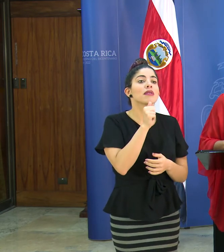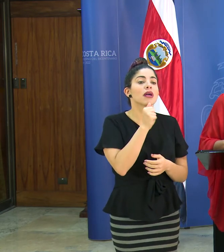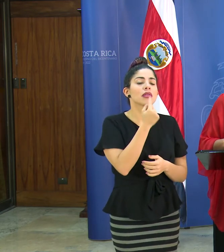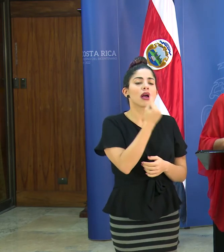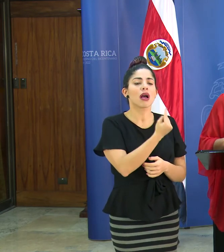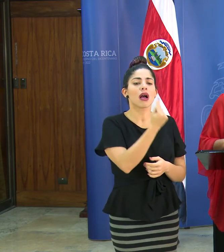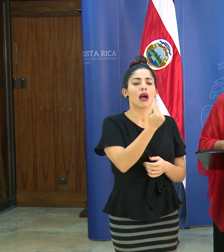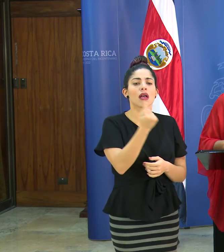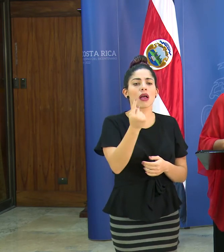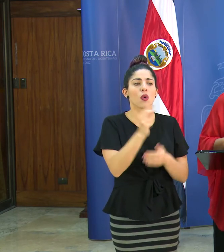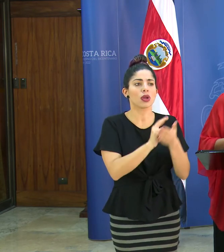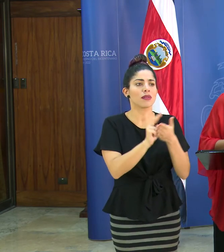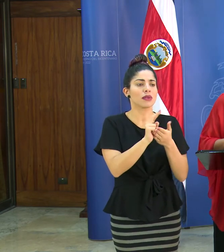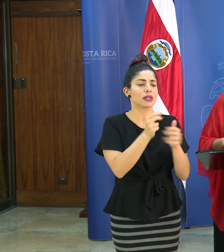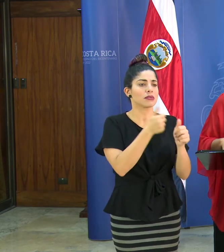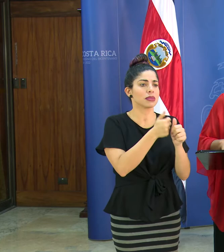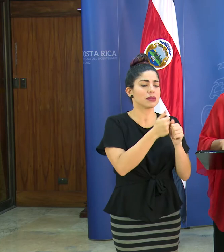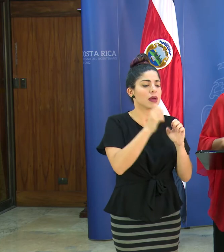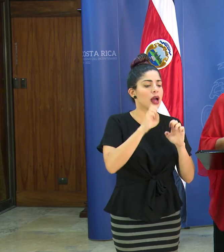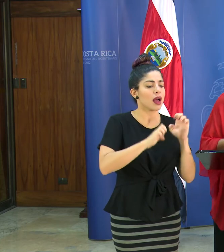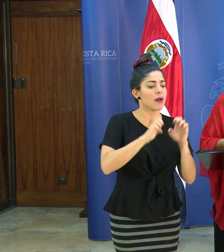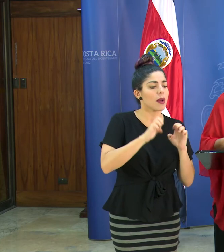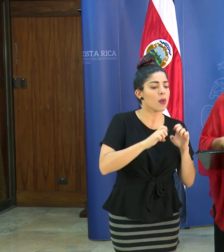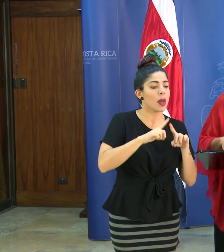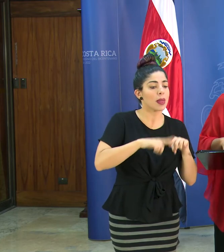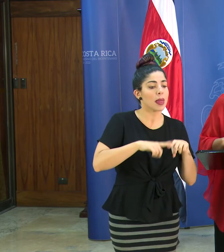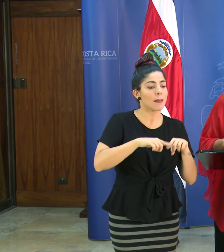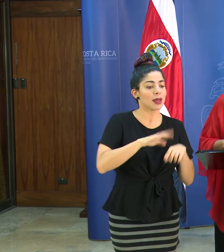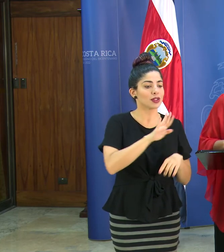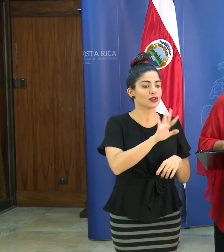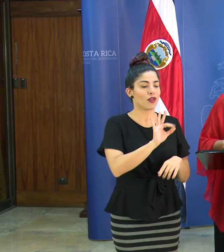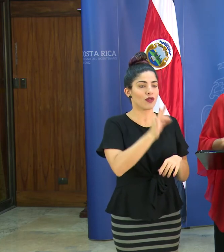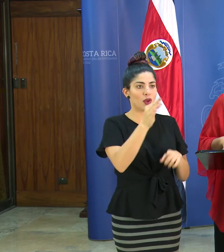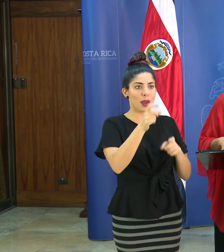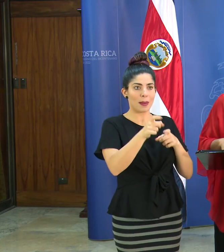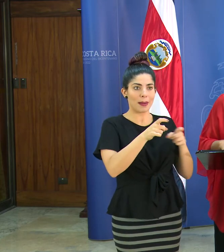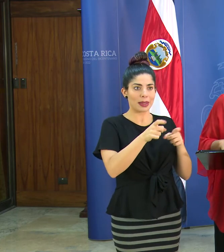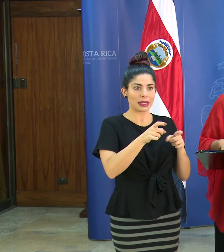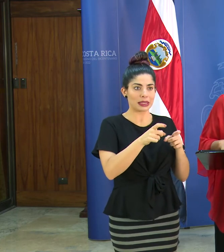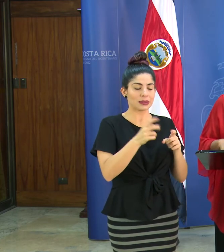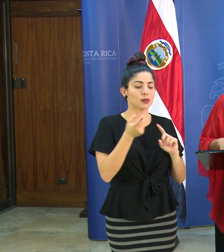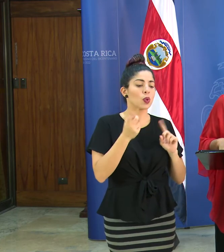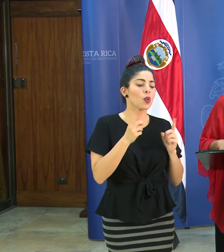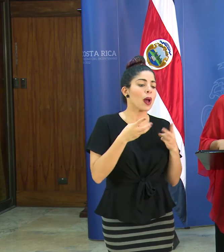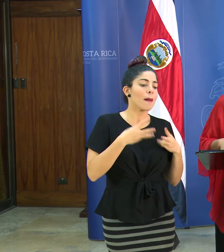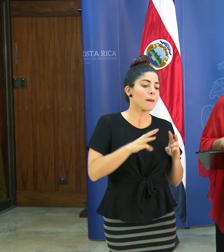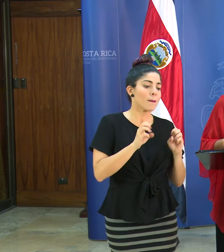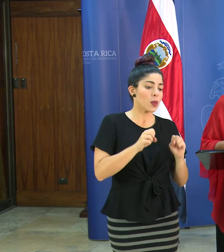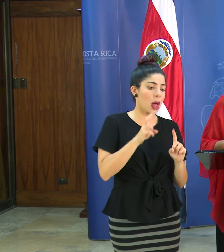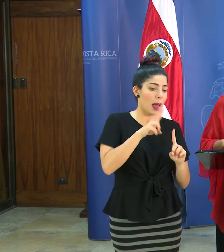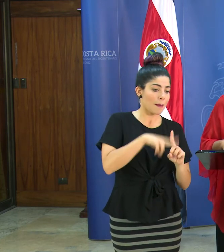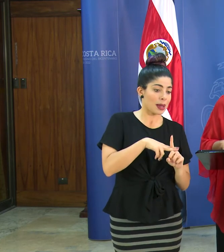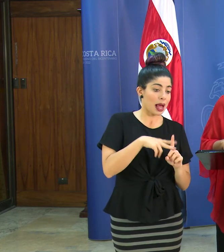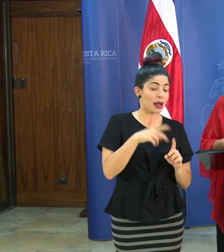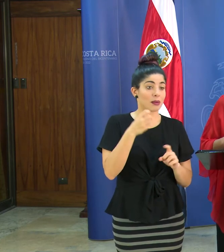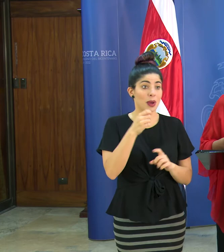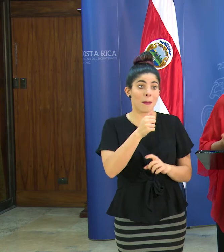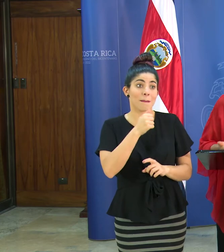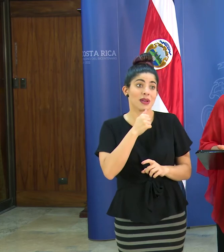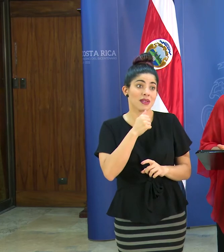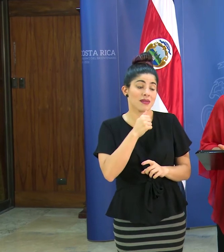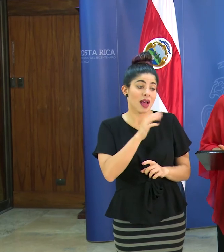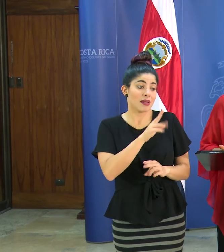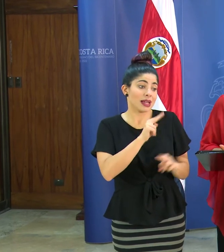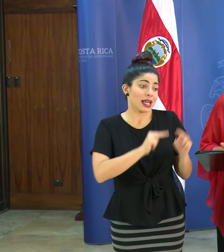universidad valorará de acuerdo conforme su manera de gestión cuáles medidas puede tomar son centros privados son